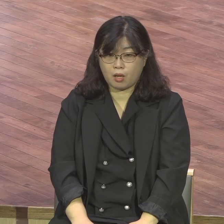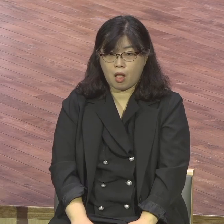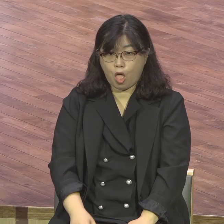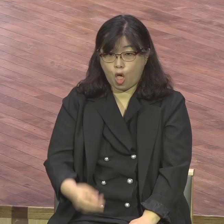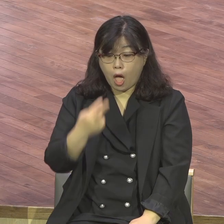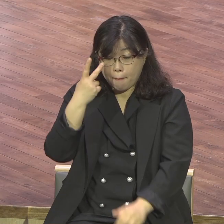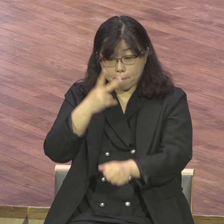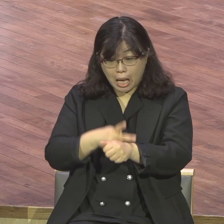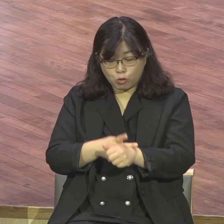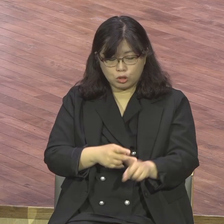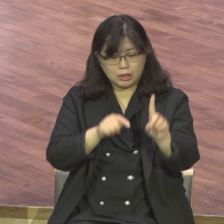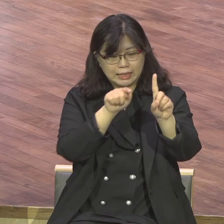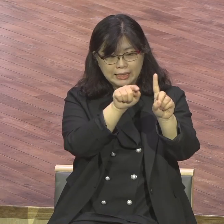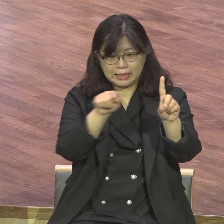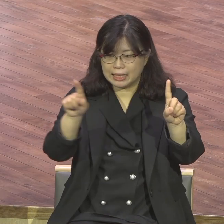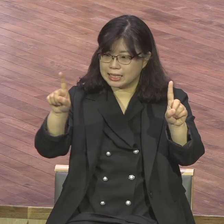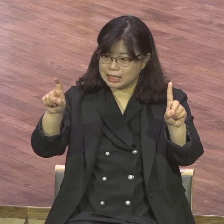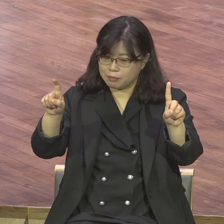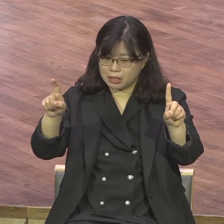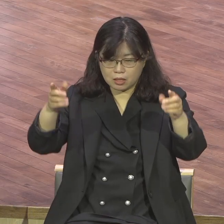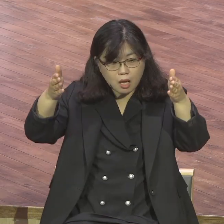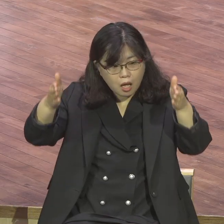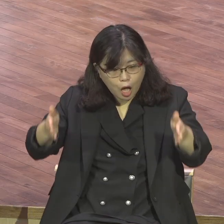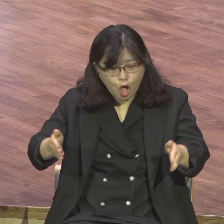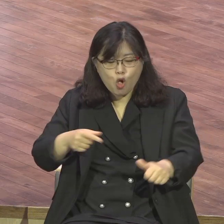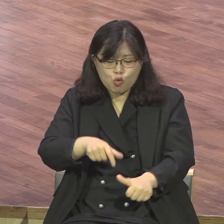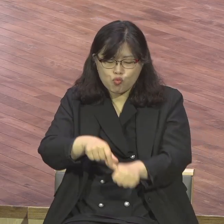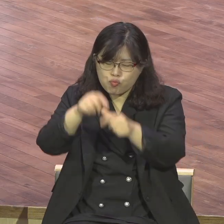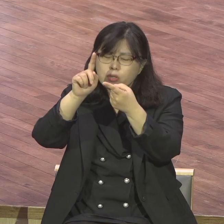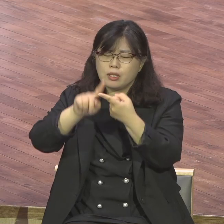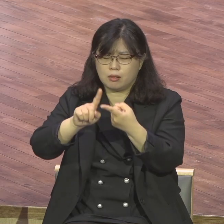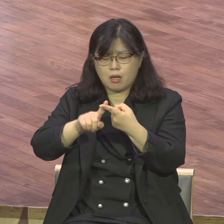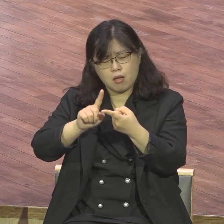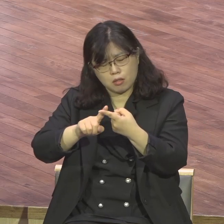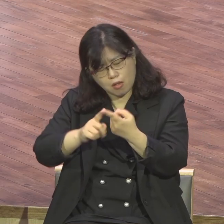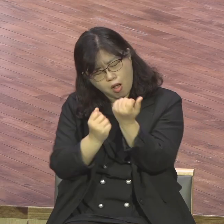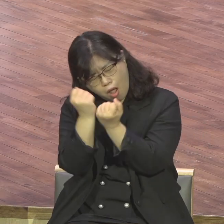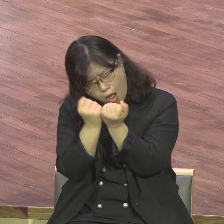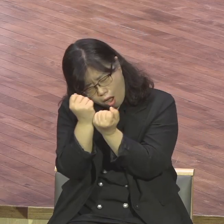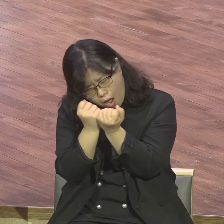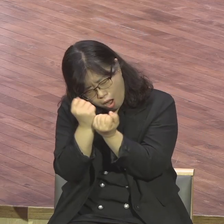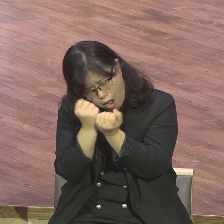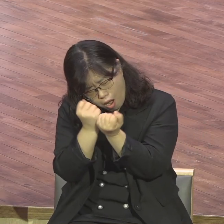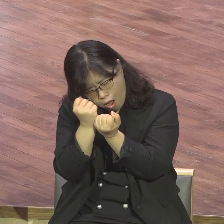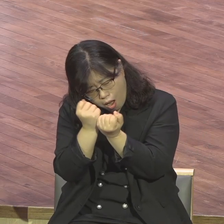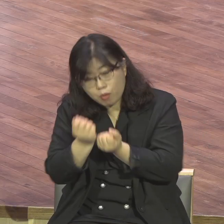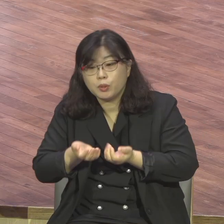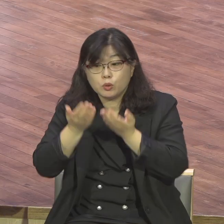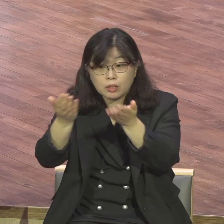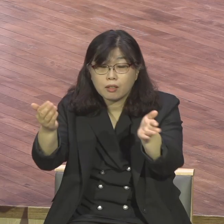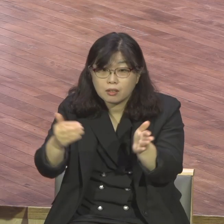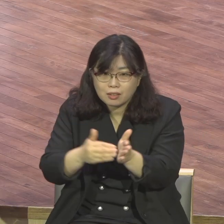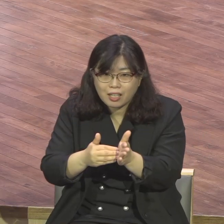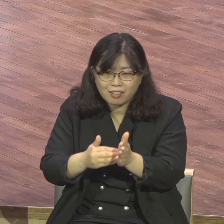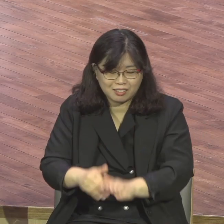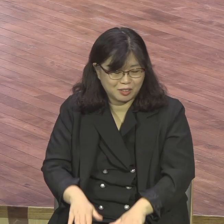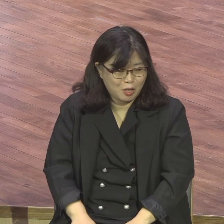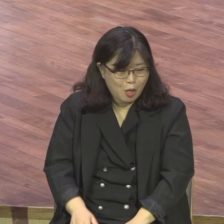인간은 한 사람도 빠짐없이 모두가 다 죄인입니다 죄인 스스로는